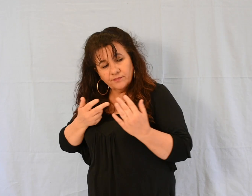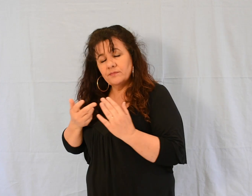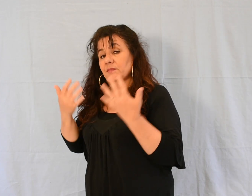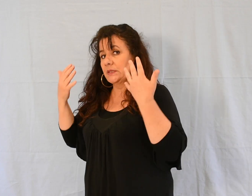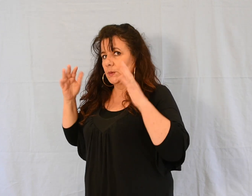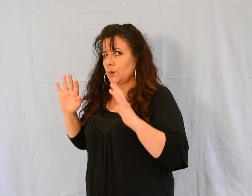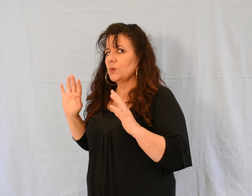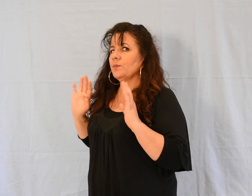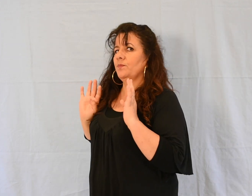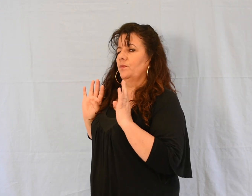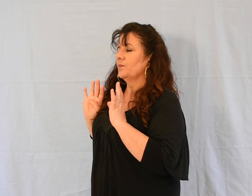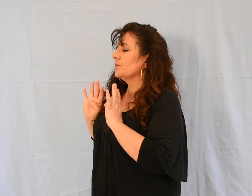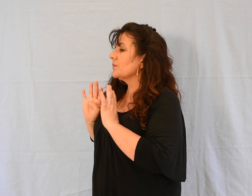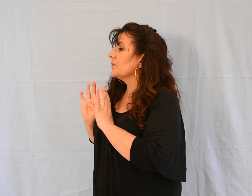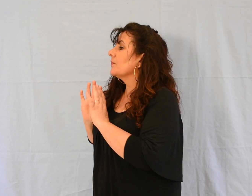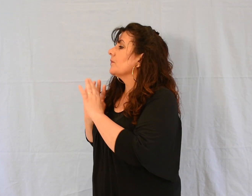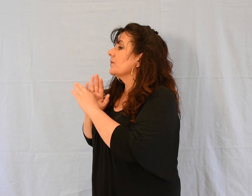» il pénètre là où reposait l'enfant.